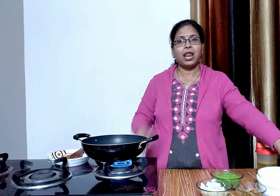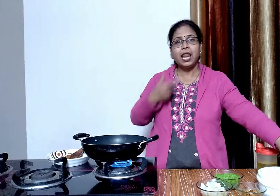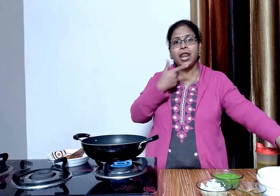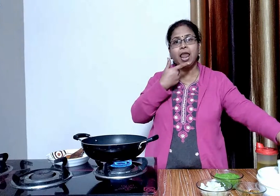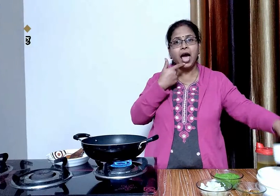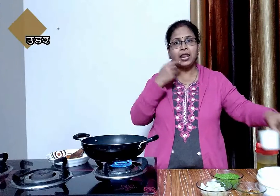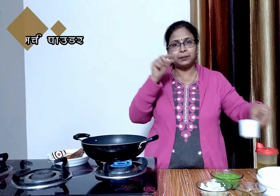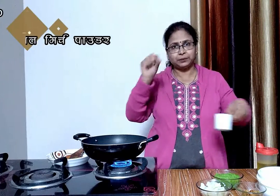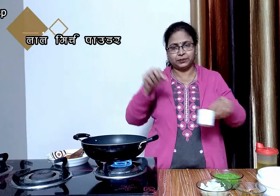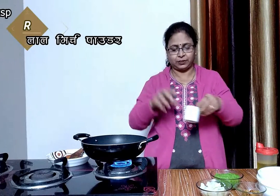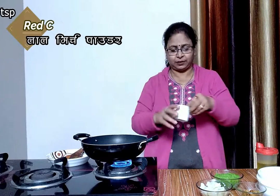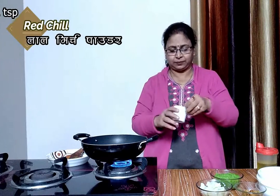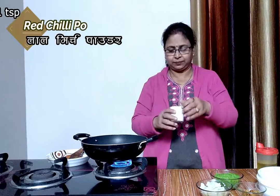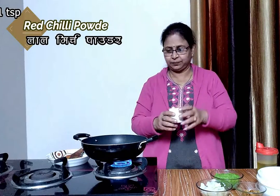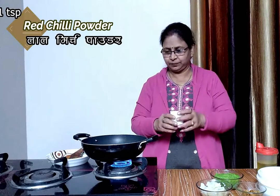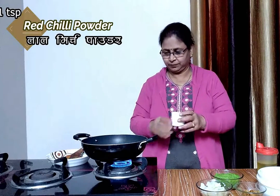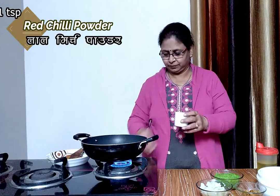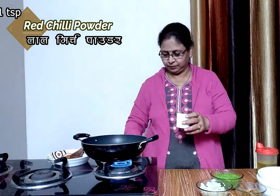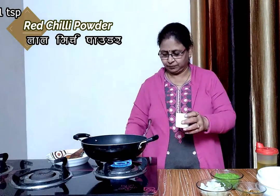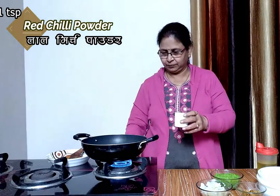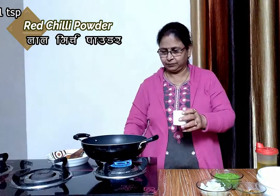एक चमच लानमिश पावडर डालेंगे